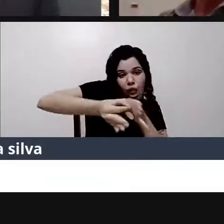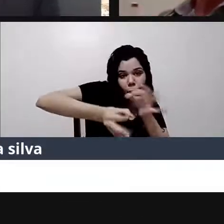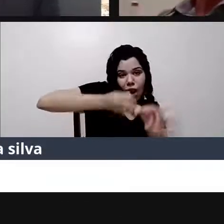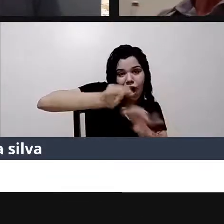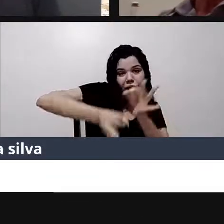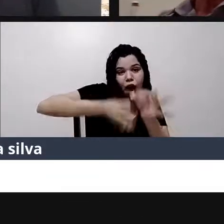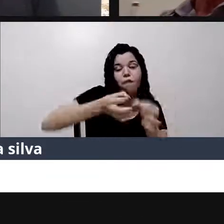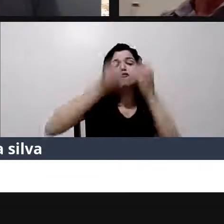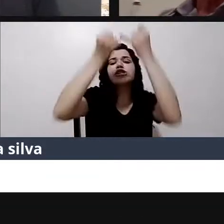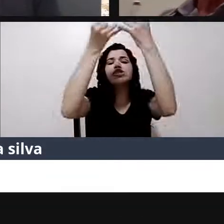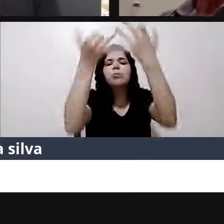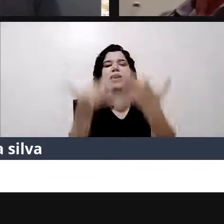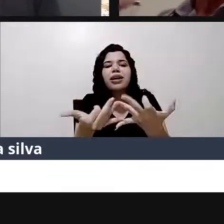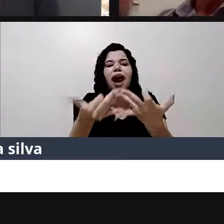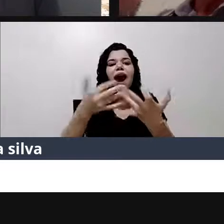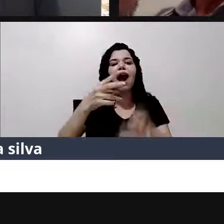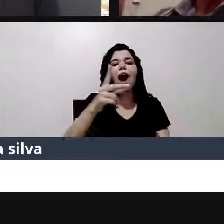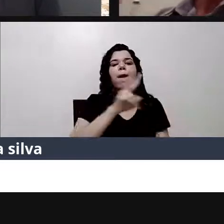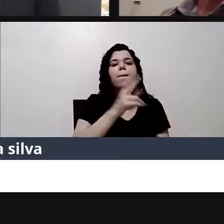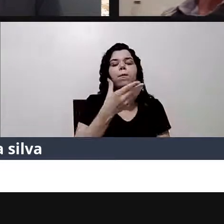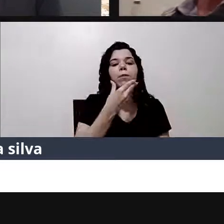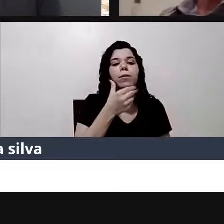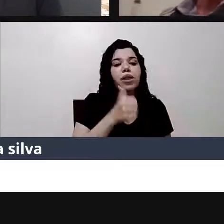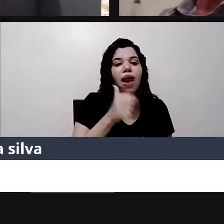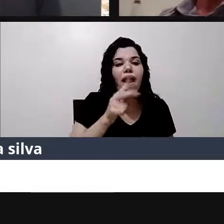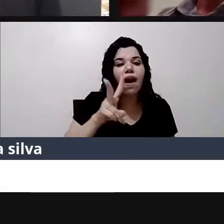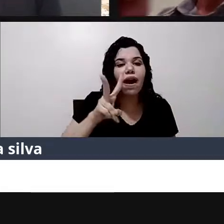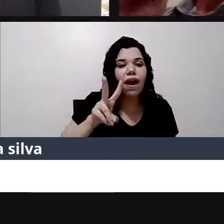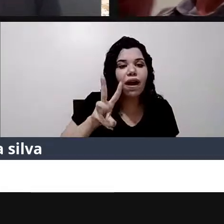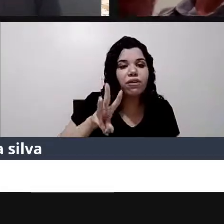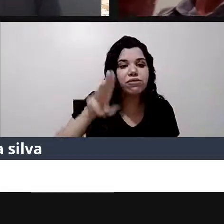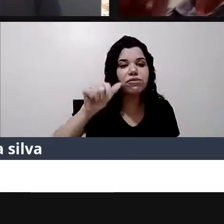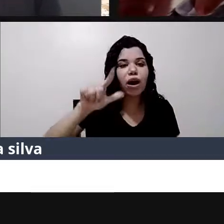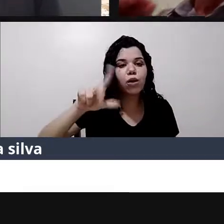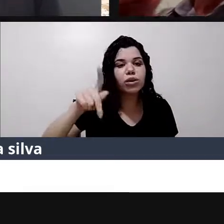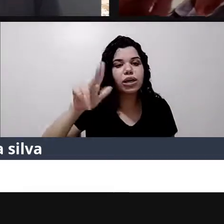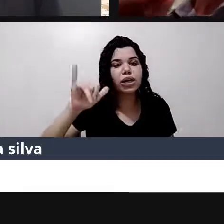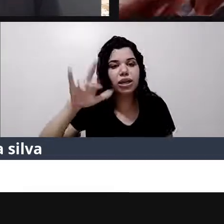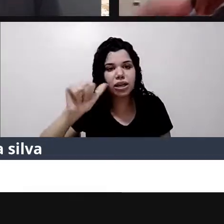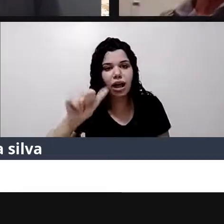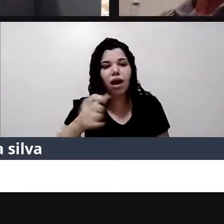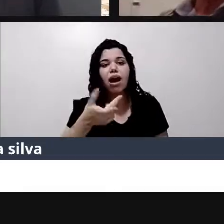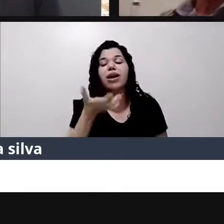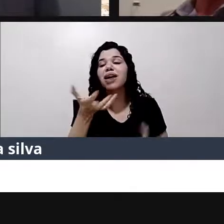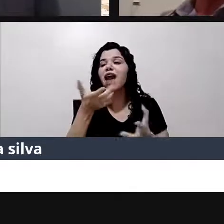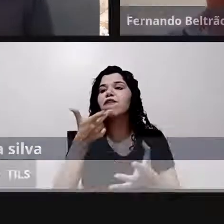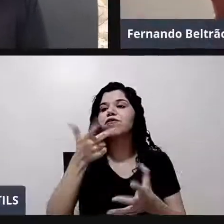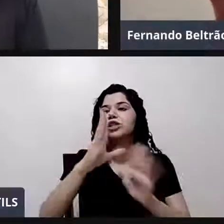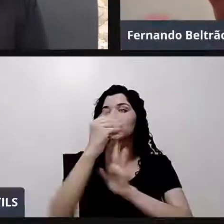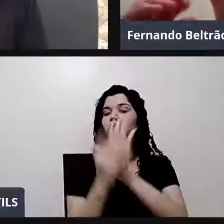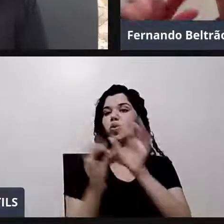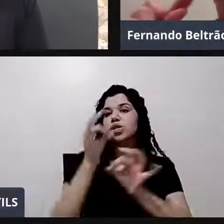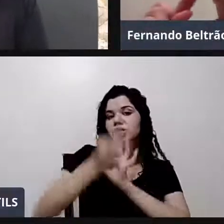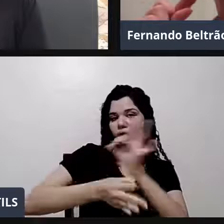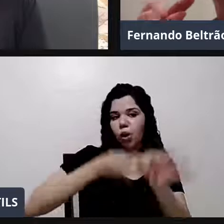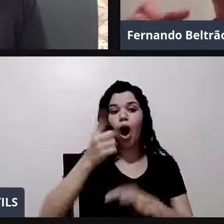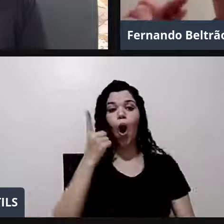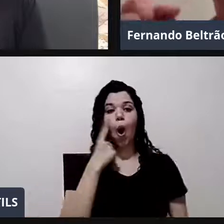Valquíria Silva. Valquíria, para você, minha querida. Eu vou falar um pouquinho sobre a célula. Está certo? Para a gente ver